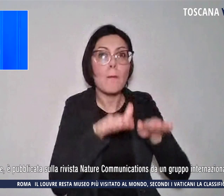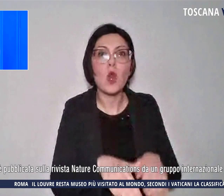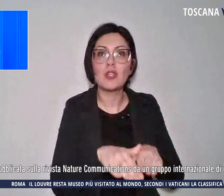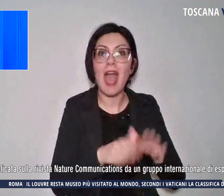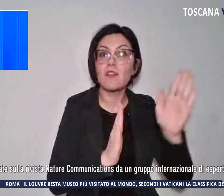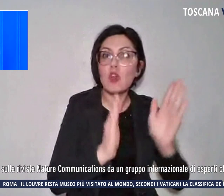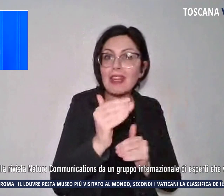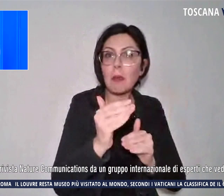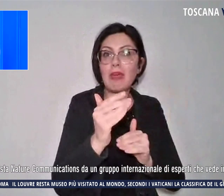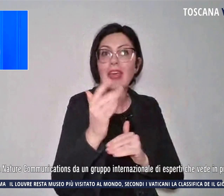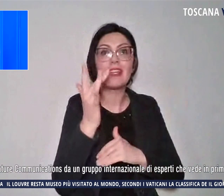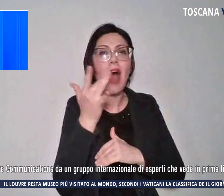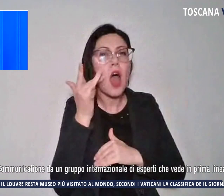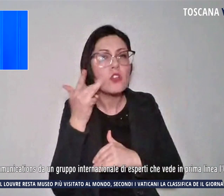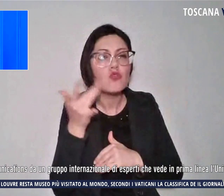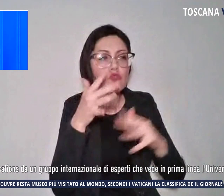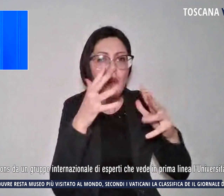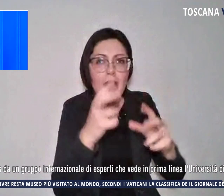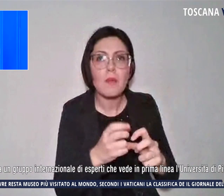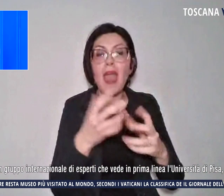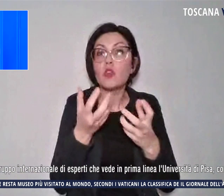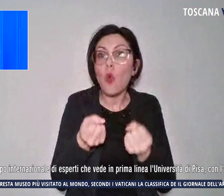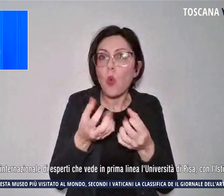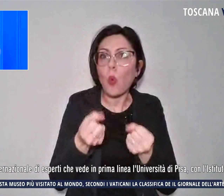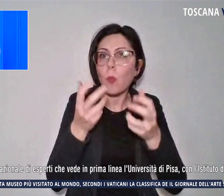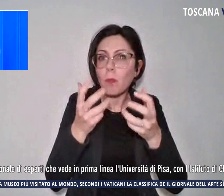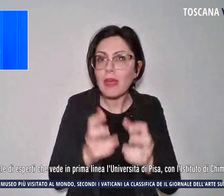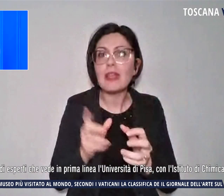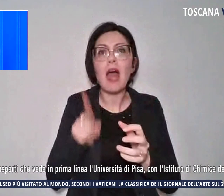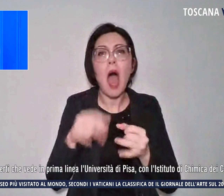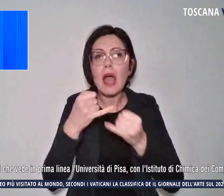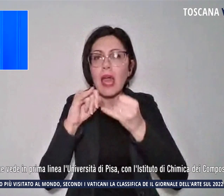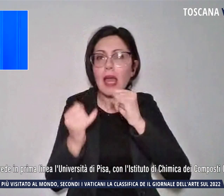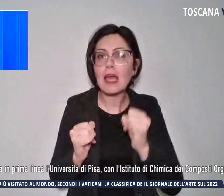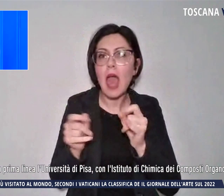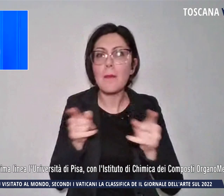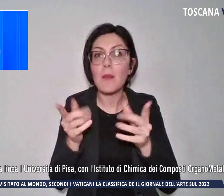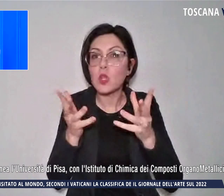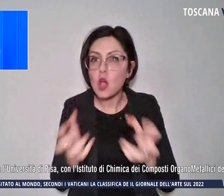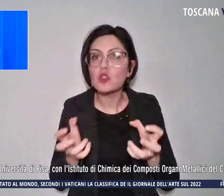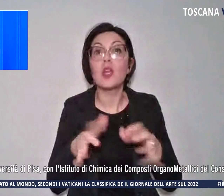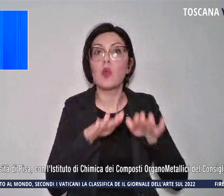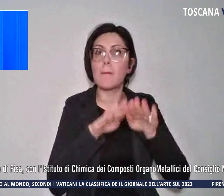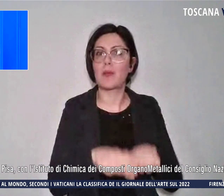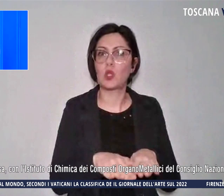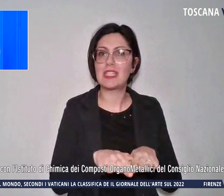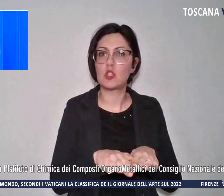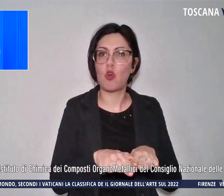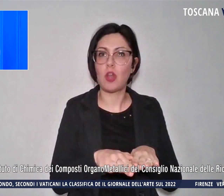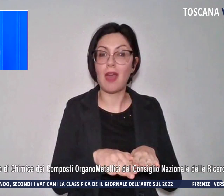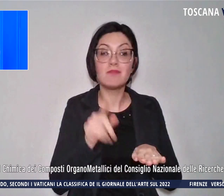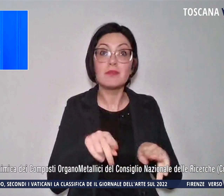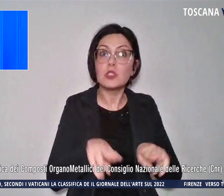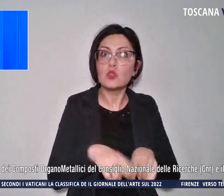dall'umidità e dalla formazione di crepe durante l'asciugatura. La scoperta potrà